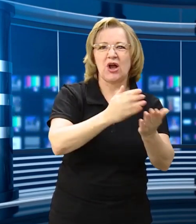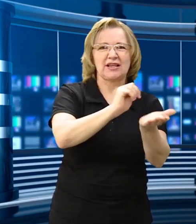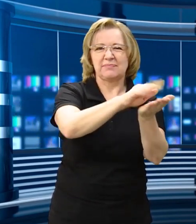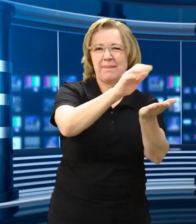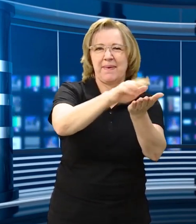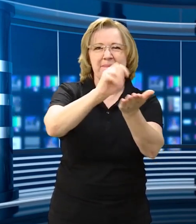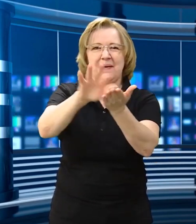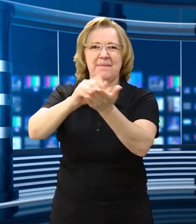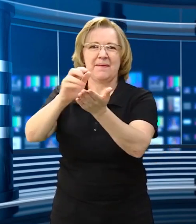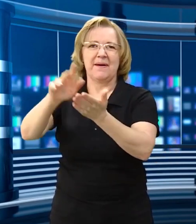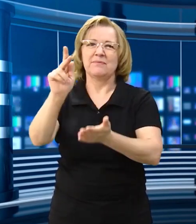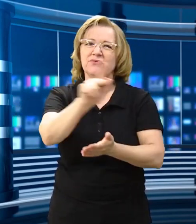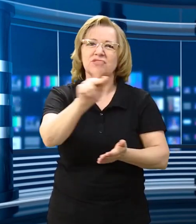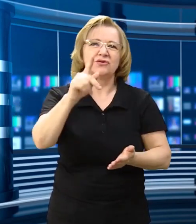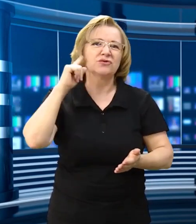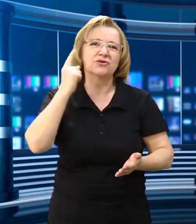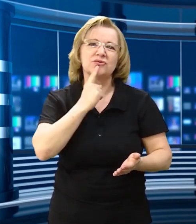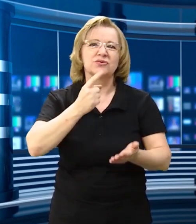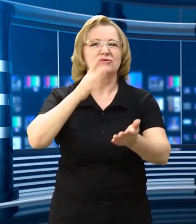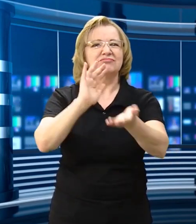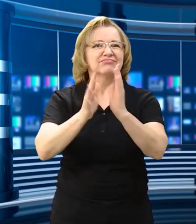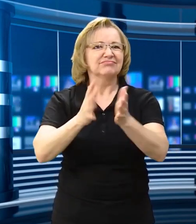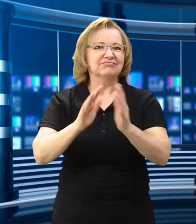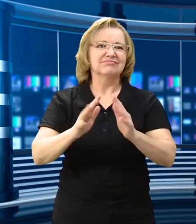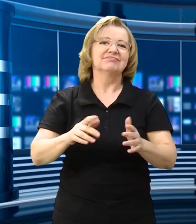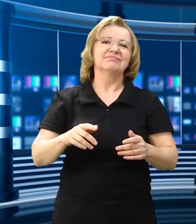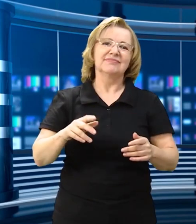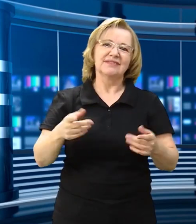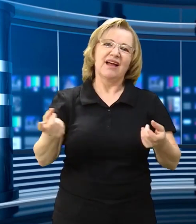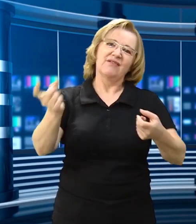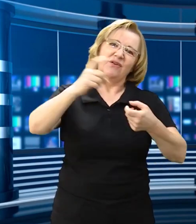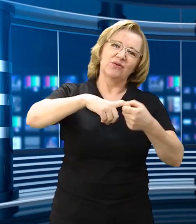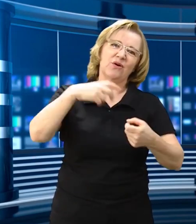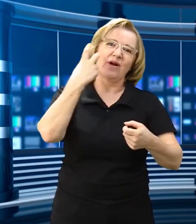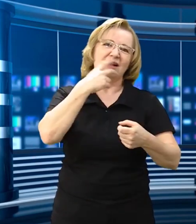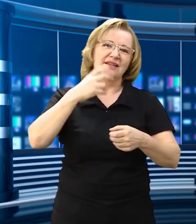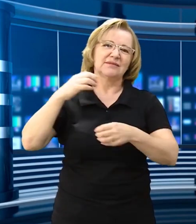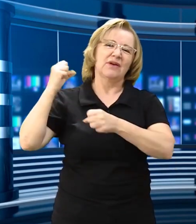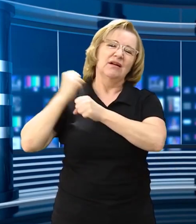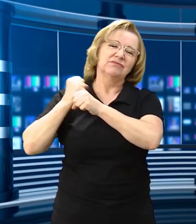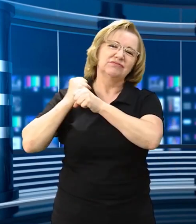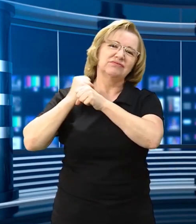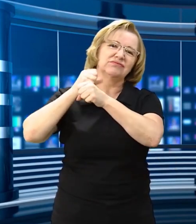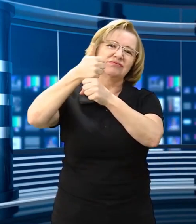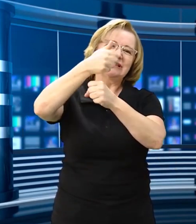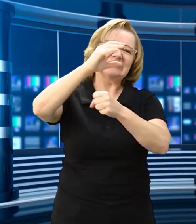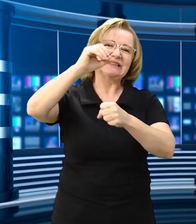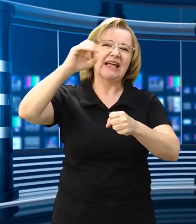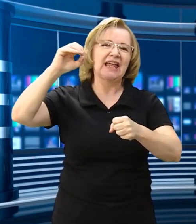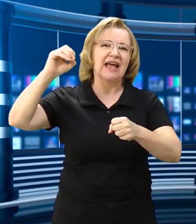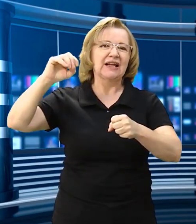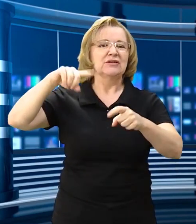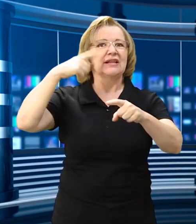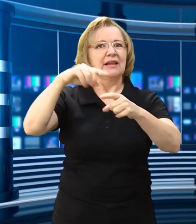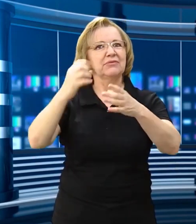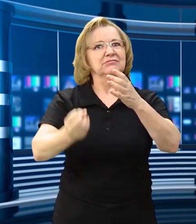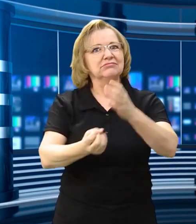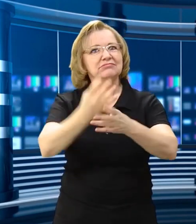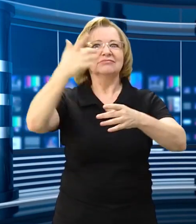todo dispensou os professores que estavam querendo utilizar a língua de sinais. Então, foi